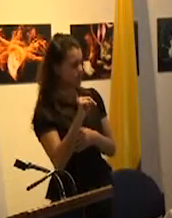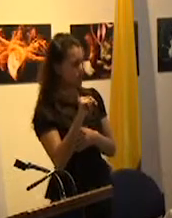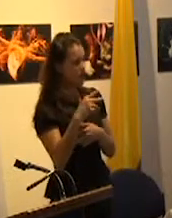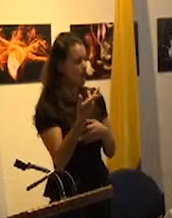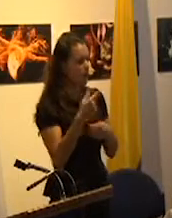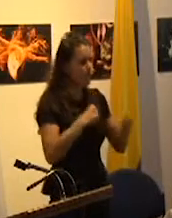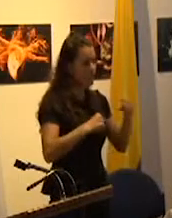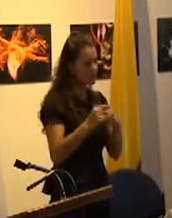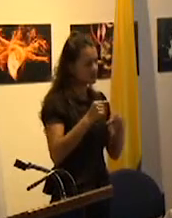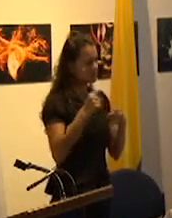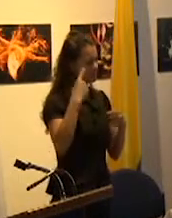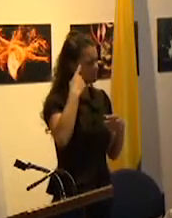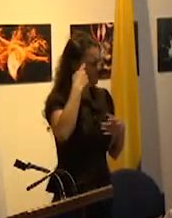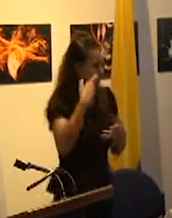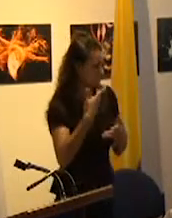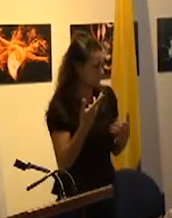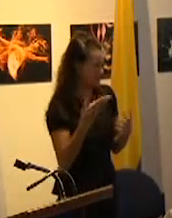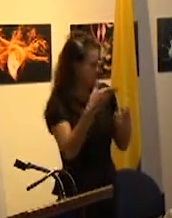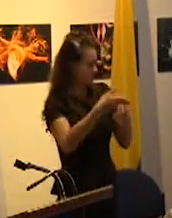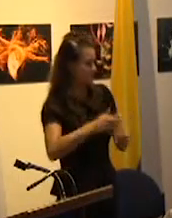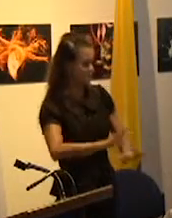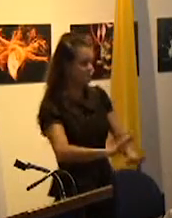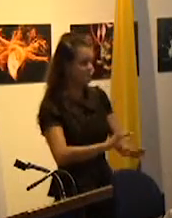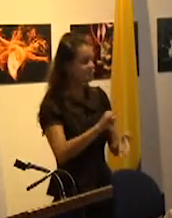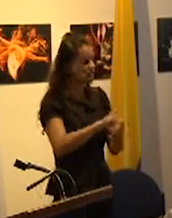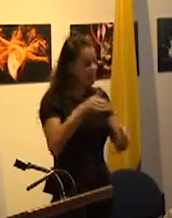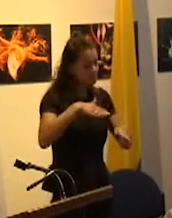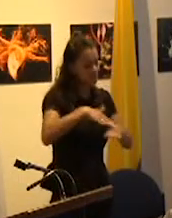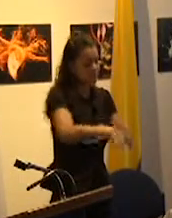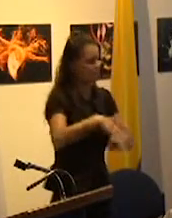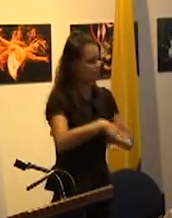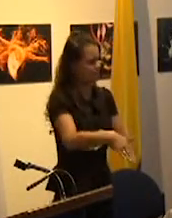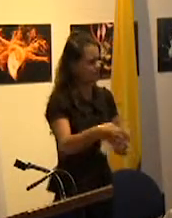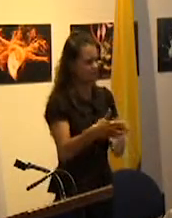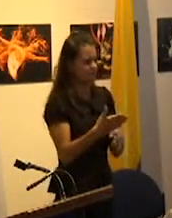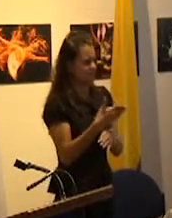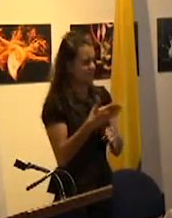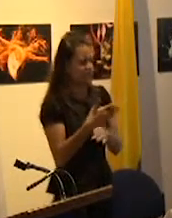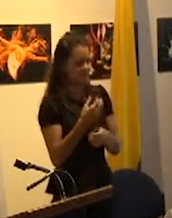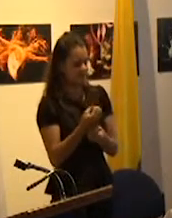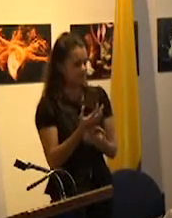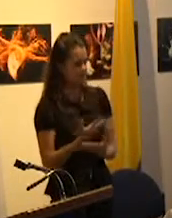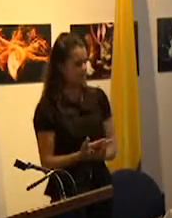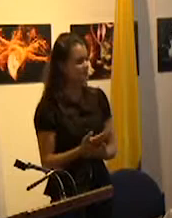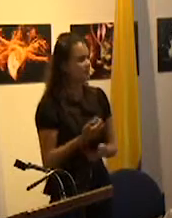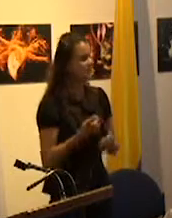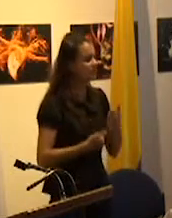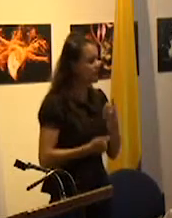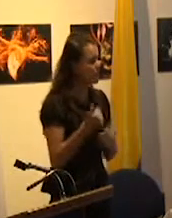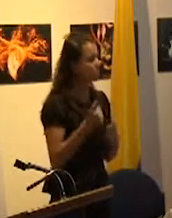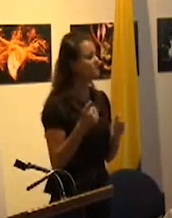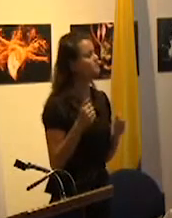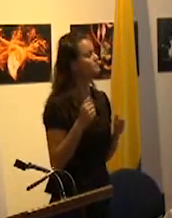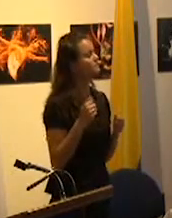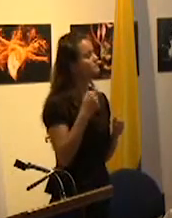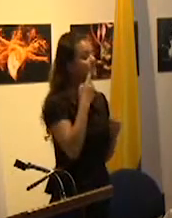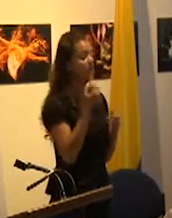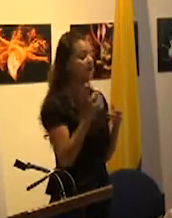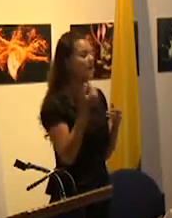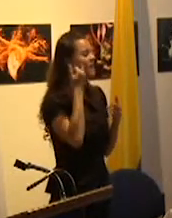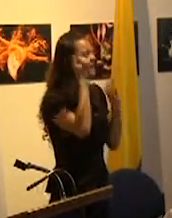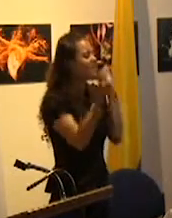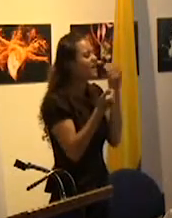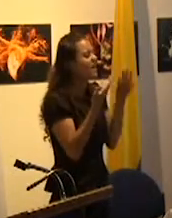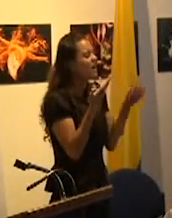riesgo ahí confluyen varias causas estructurales entre ellas la nueva forma de